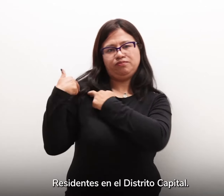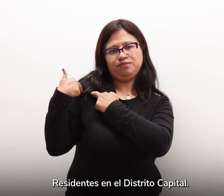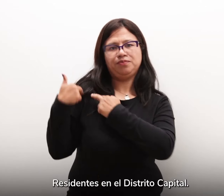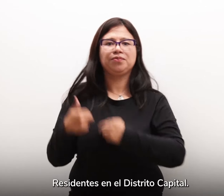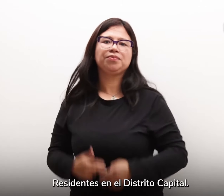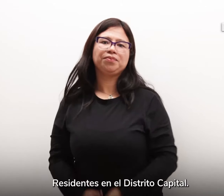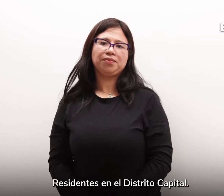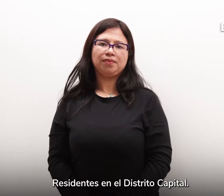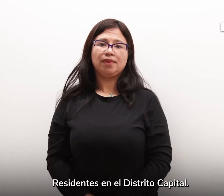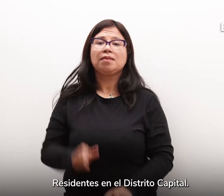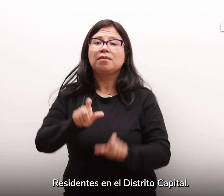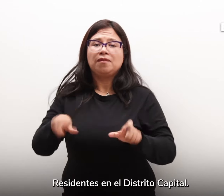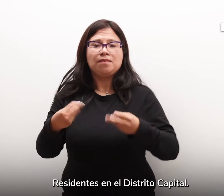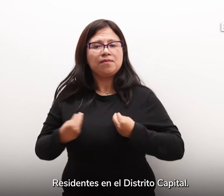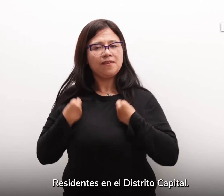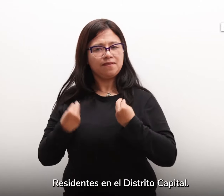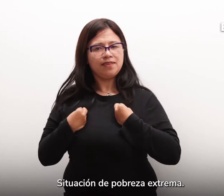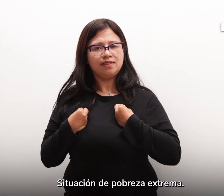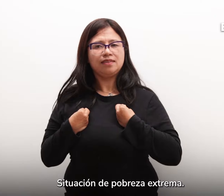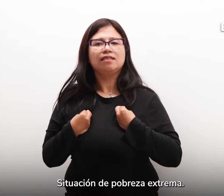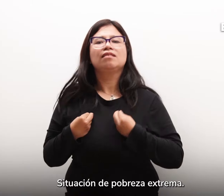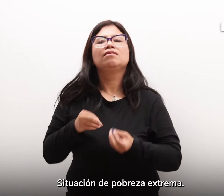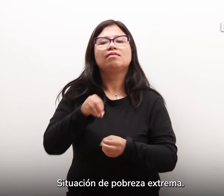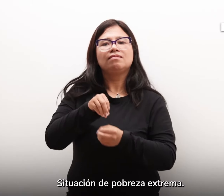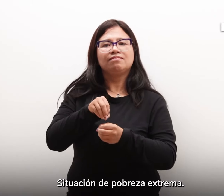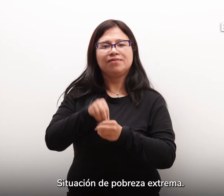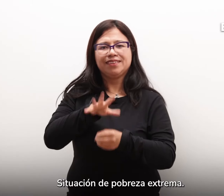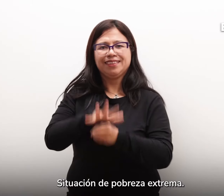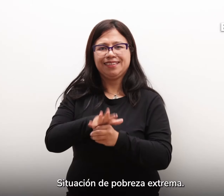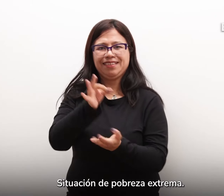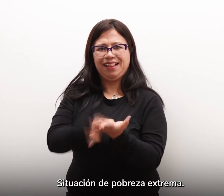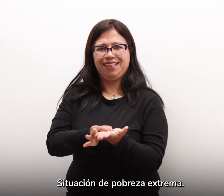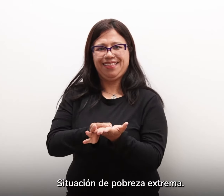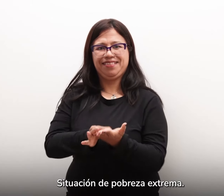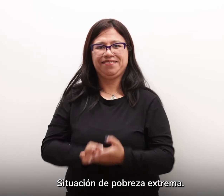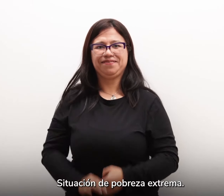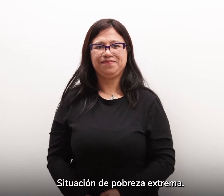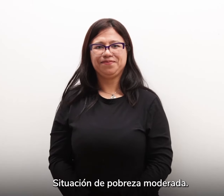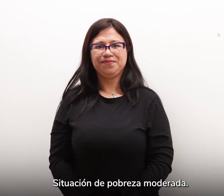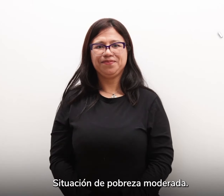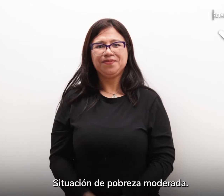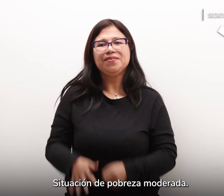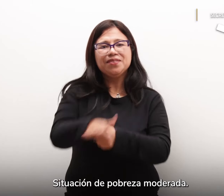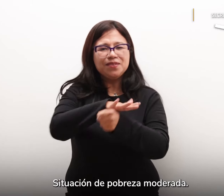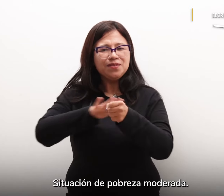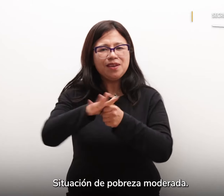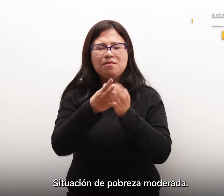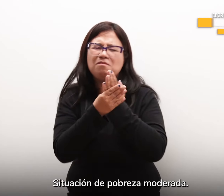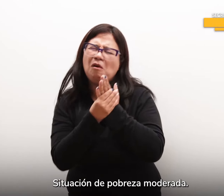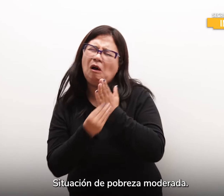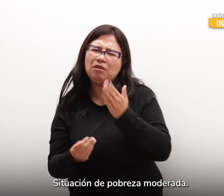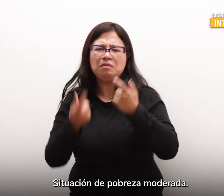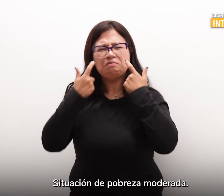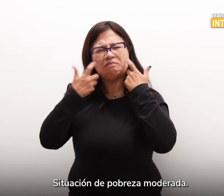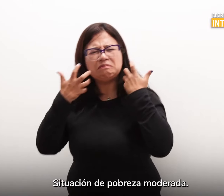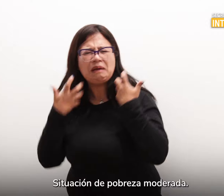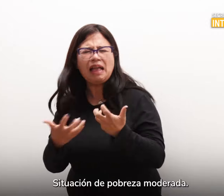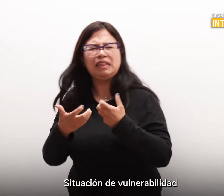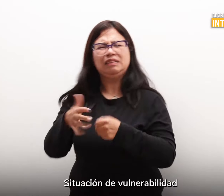en el Distrito Capital. Situación de pobreza extrema. 10. Situación de pobreza moderada. 11.